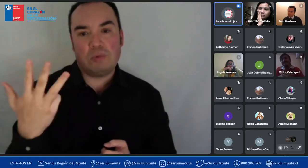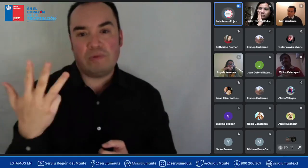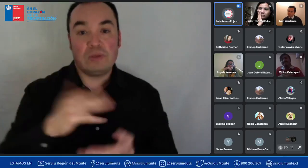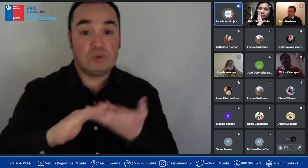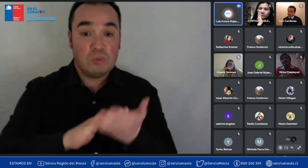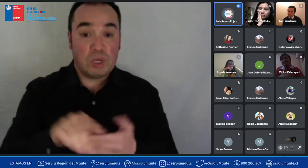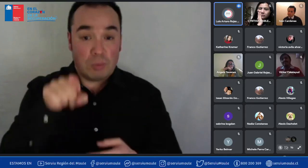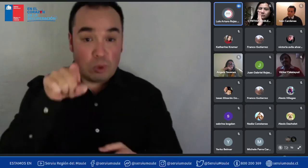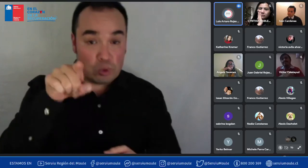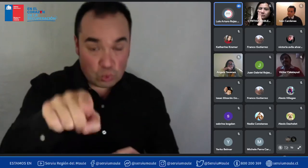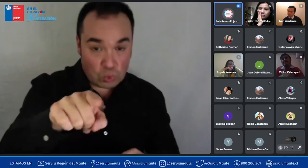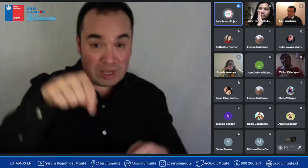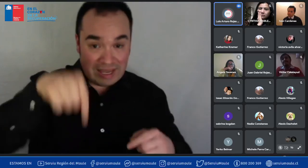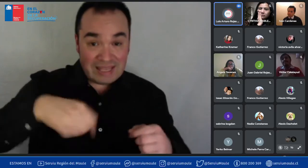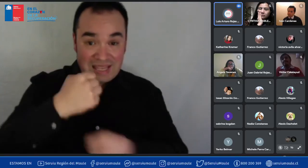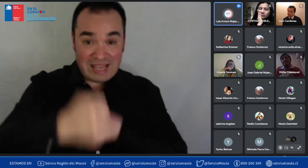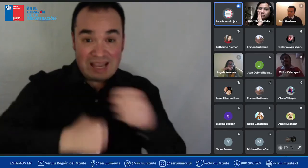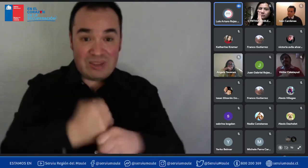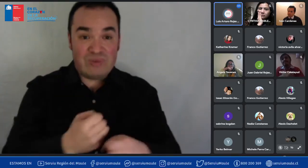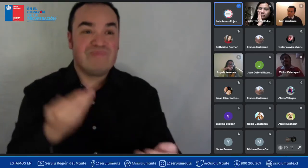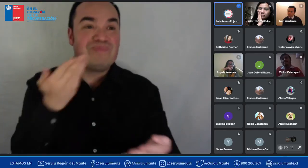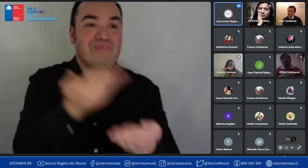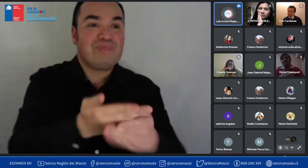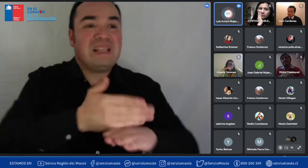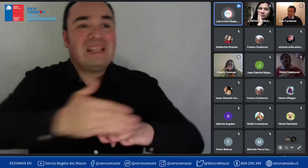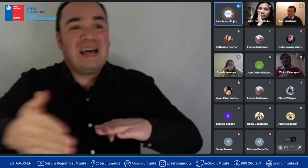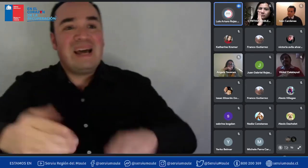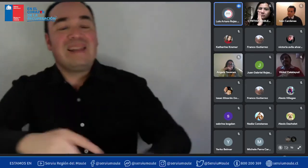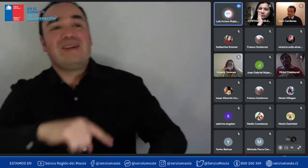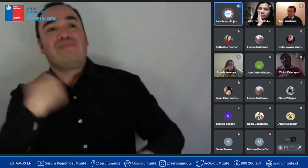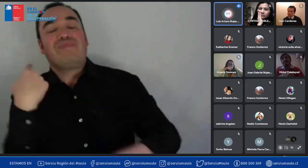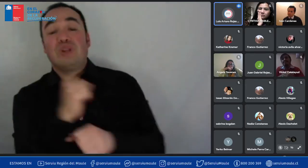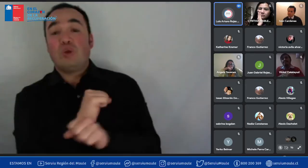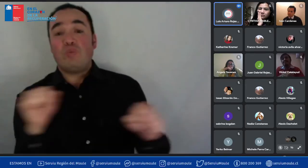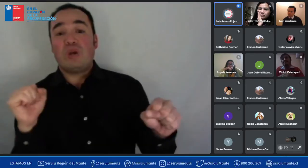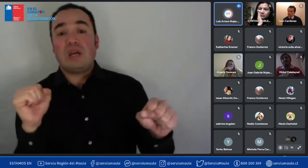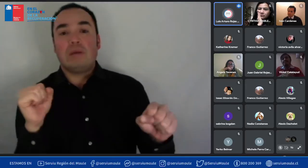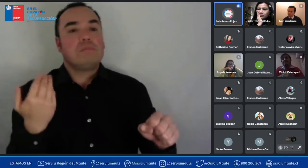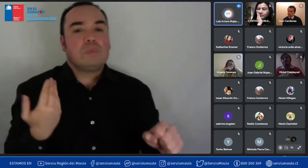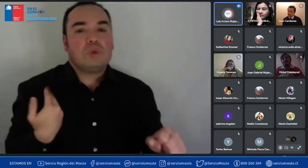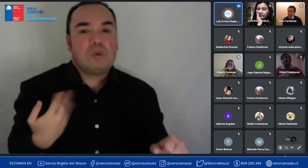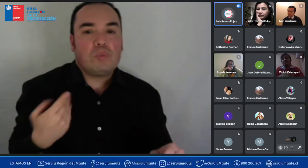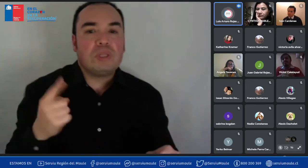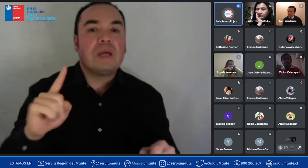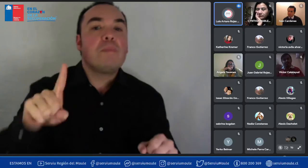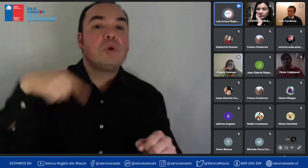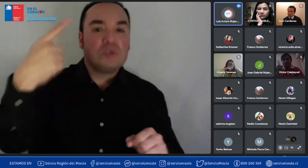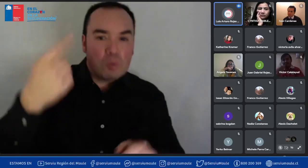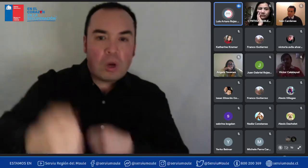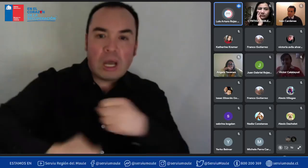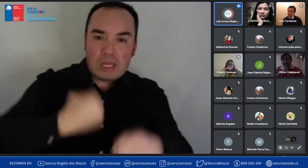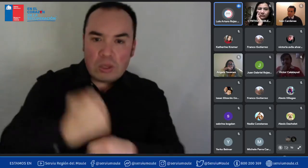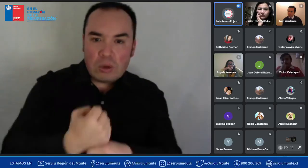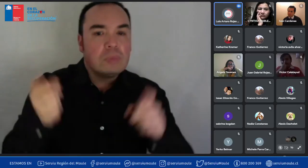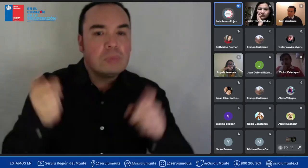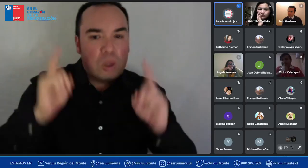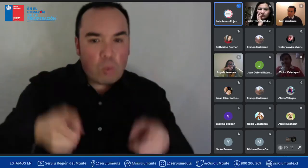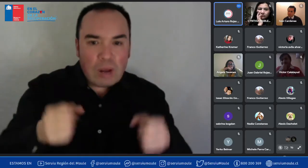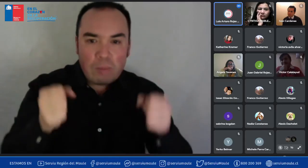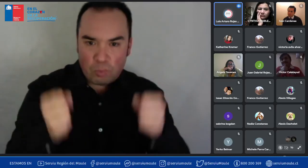por lo tanto yo el llamado que le hago es a que no se desmotive sino que más bien se mantenga ahorrando todos estos